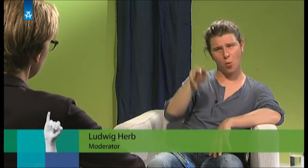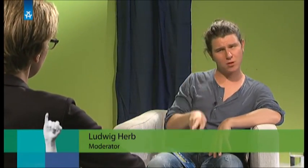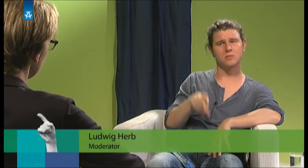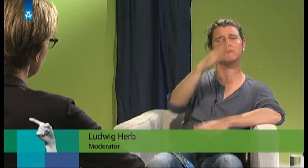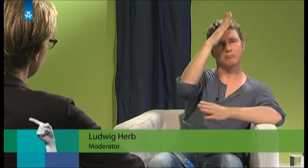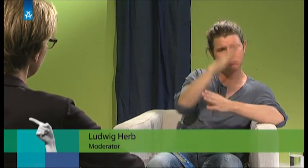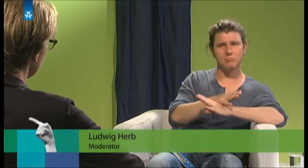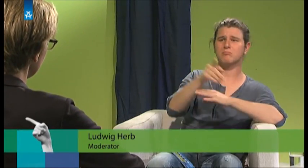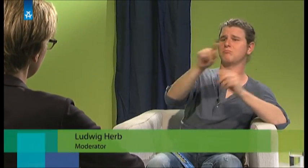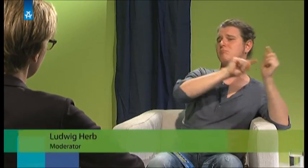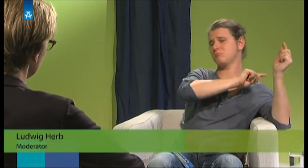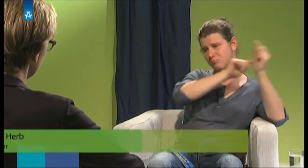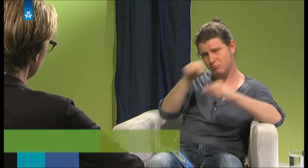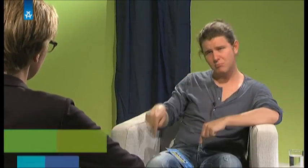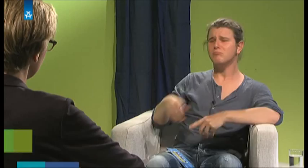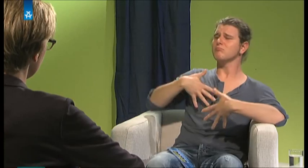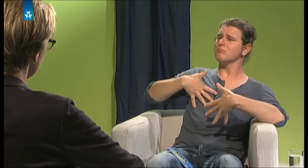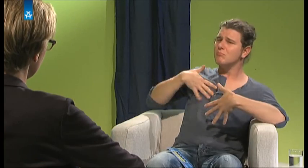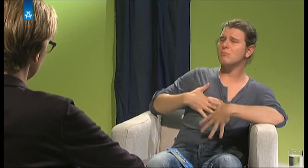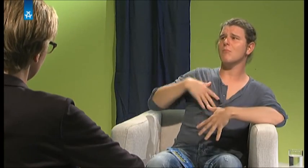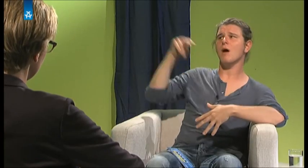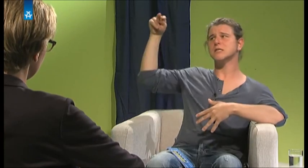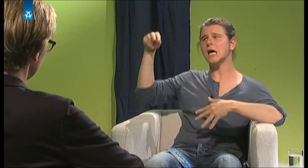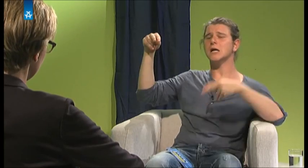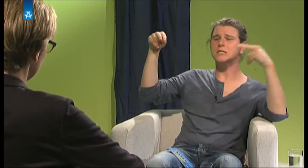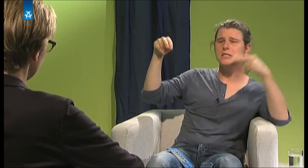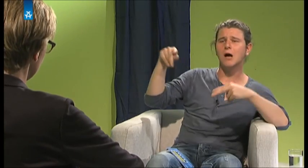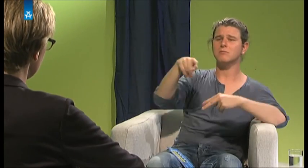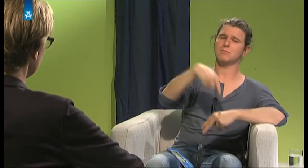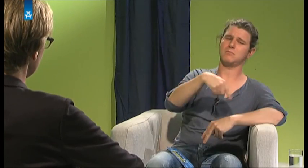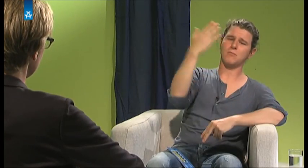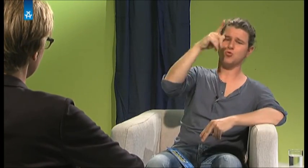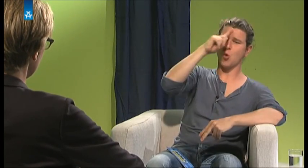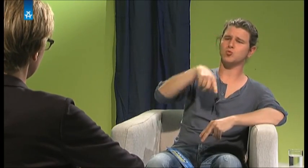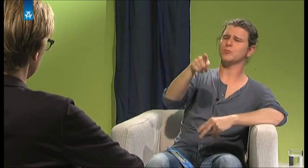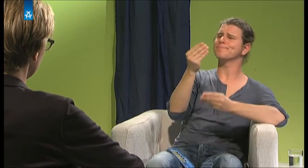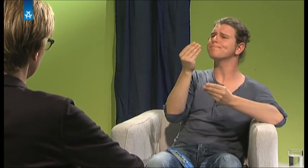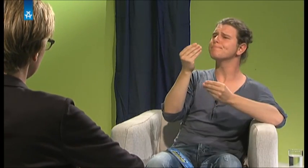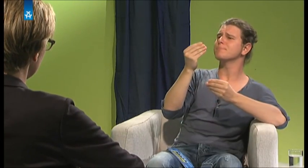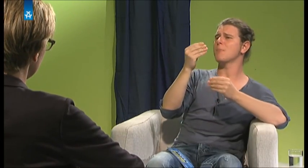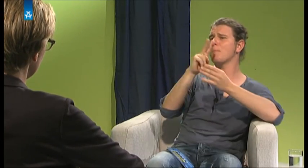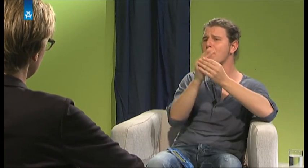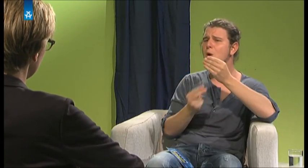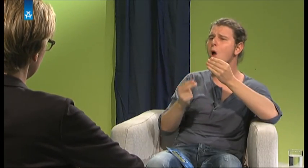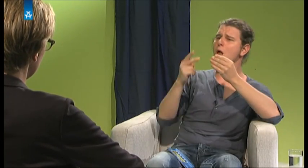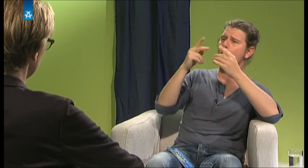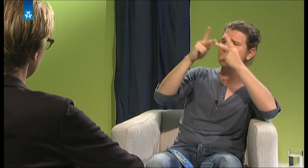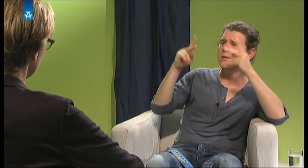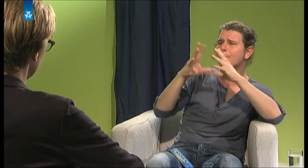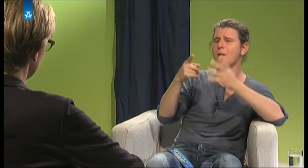Jetzt nochmal zurück, wenn es um die jeweiligen Aspekte geht, USA, Deutschland. Du hast deine Erfahrungen gemacht. Dinge haben gefehlt, vielleicht